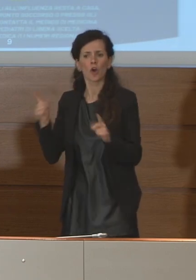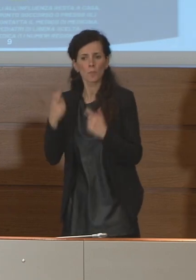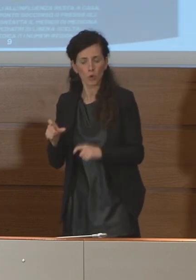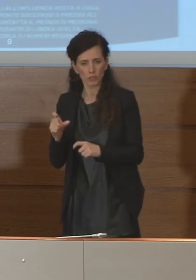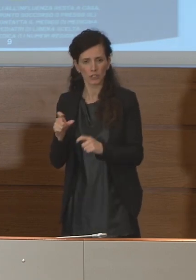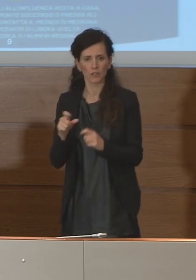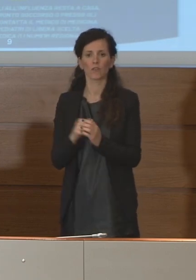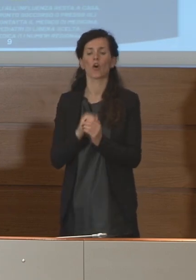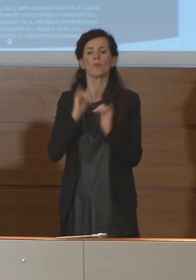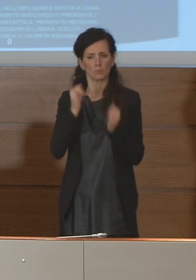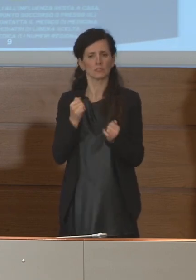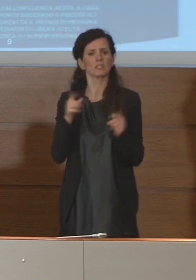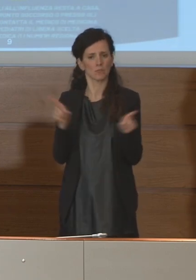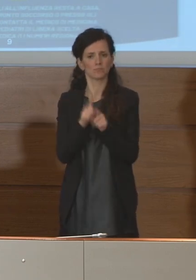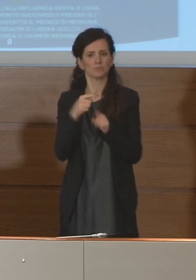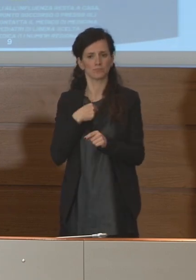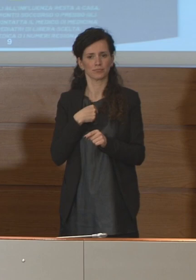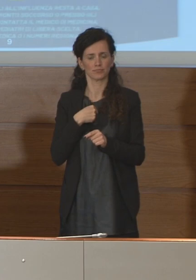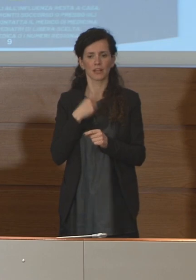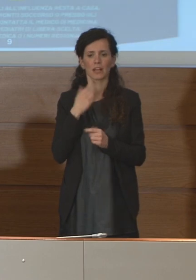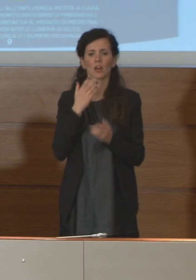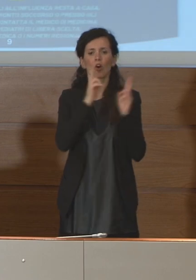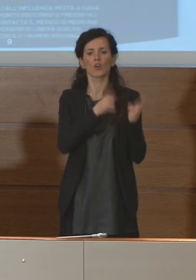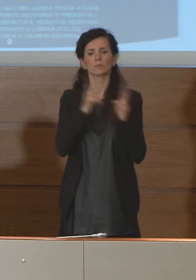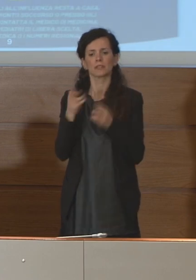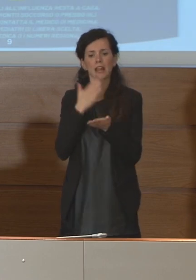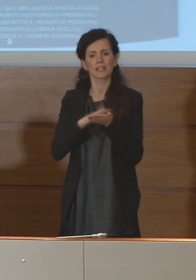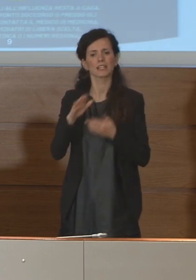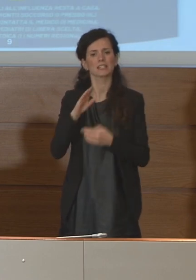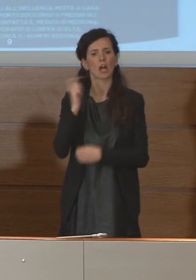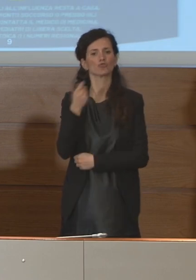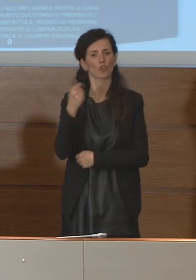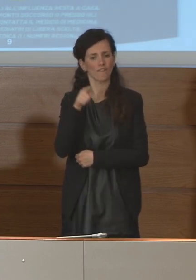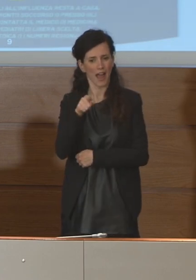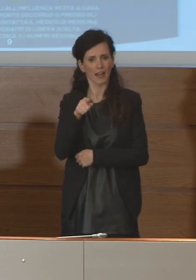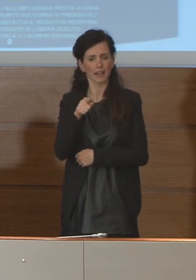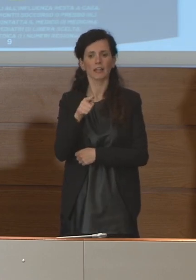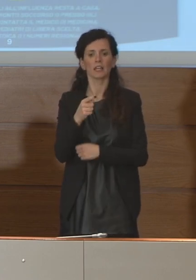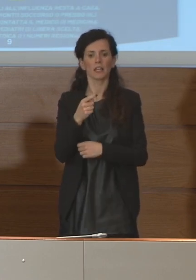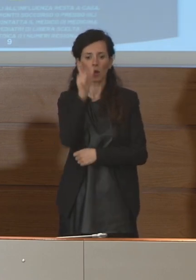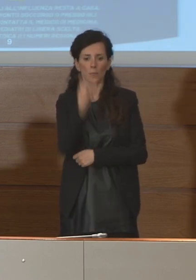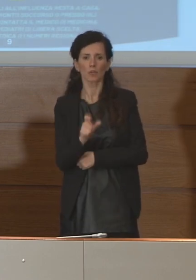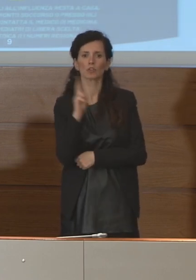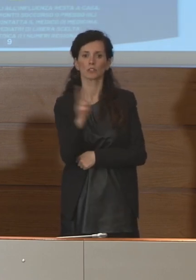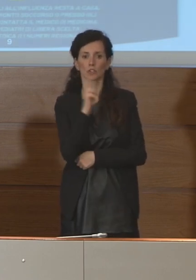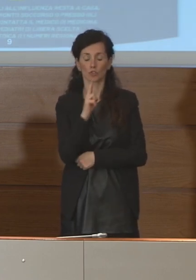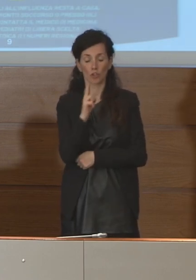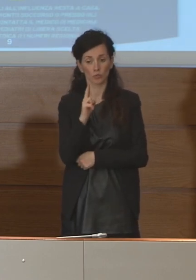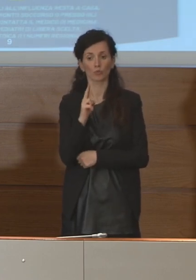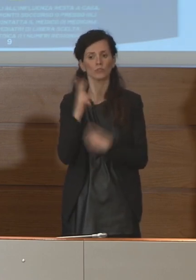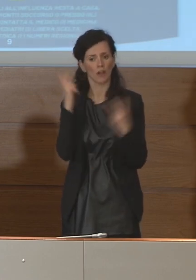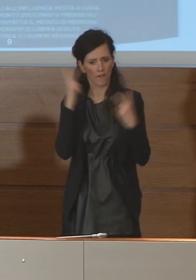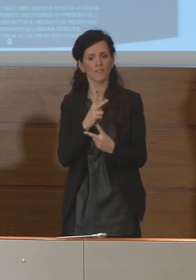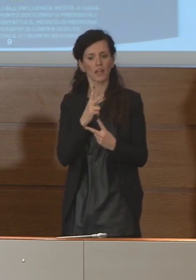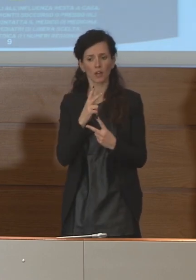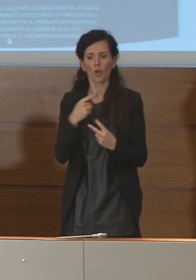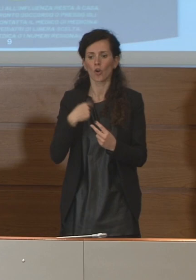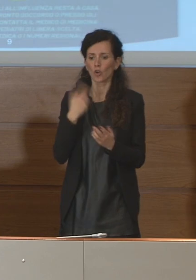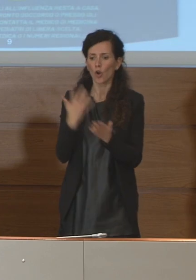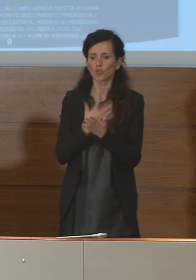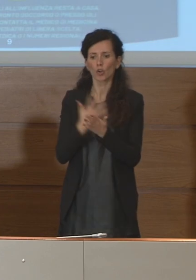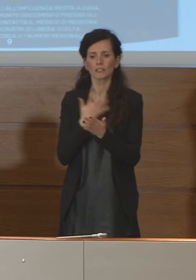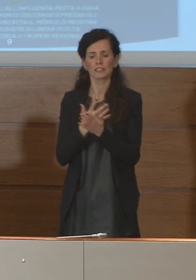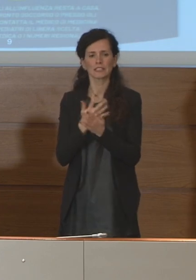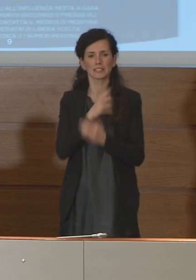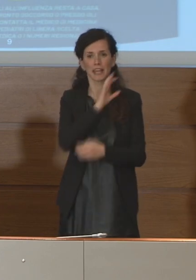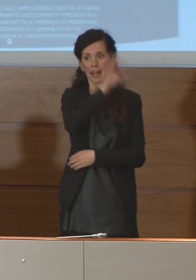un deceduto al San Giovanni, l'ho letto dalle notizie di agenzia, io non ho avuto notizie. Come sapete i